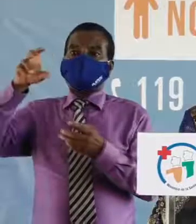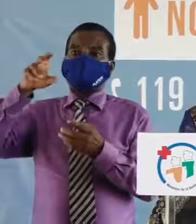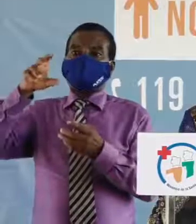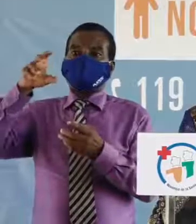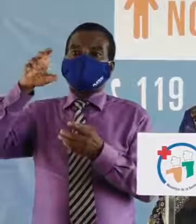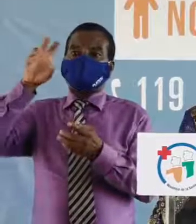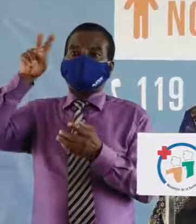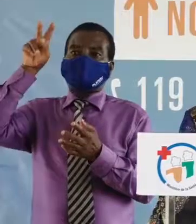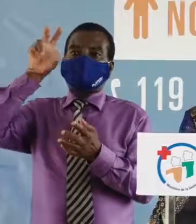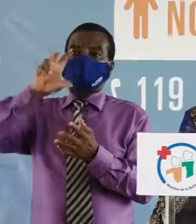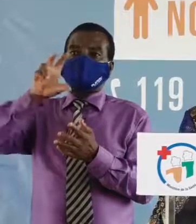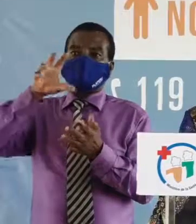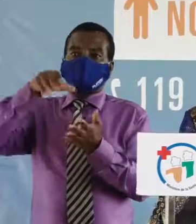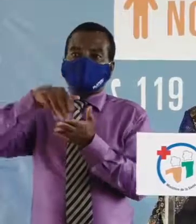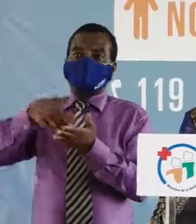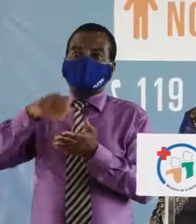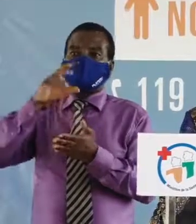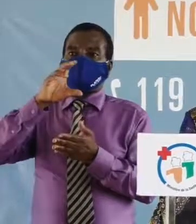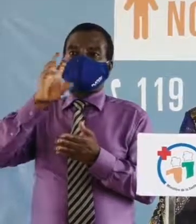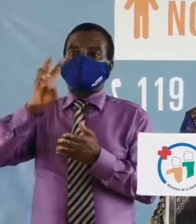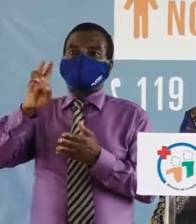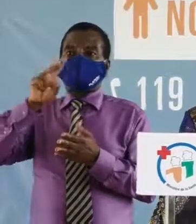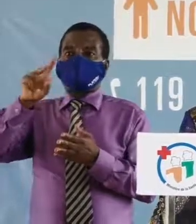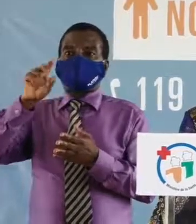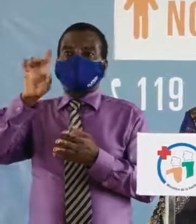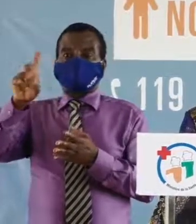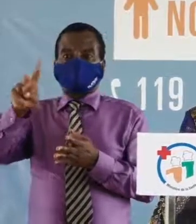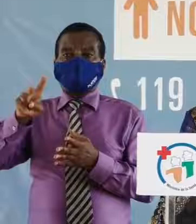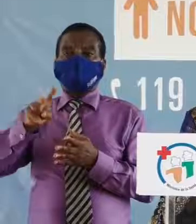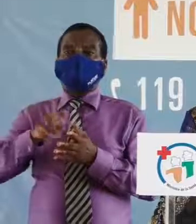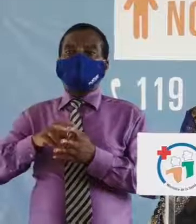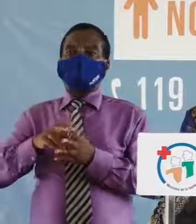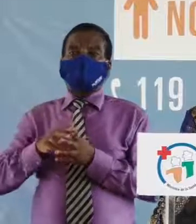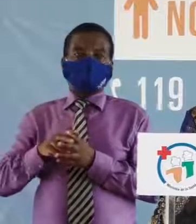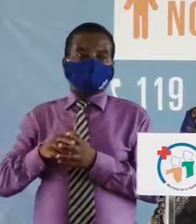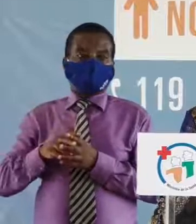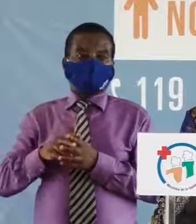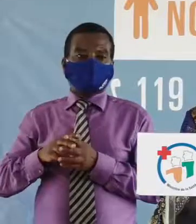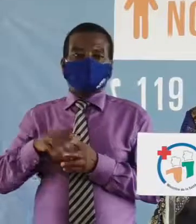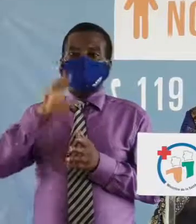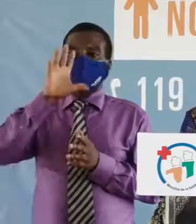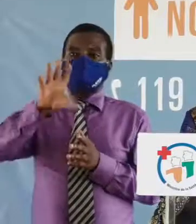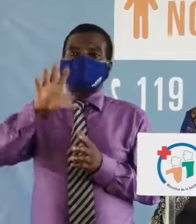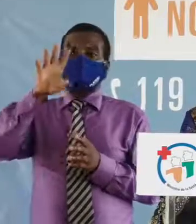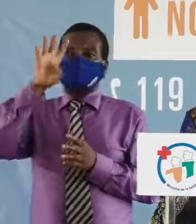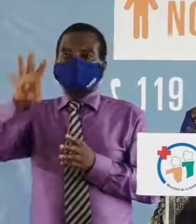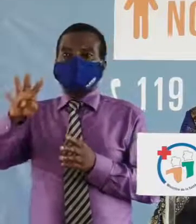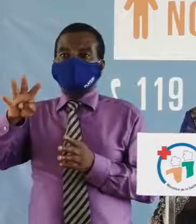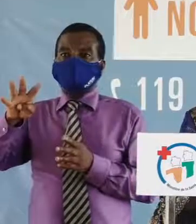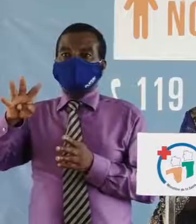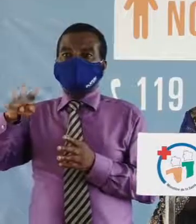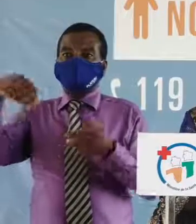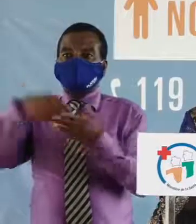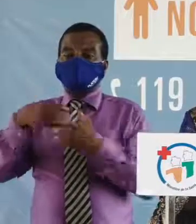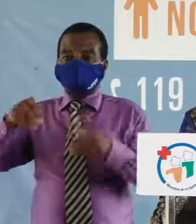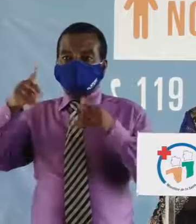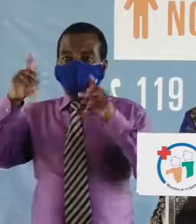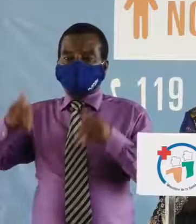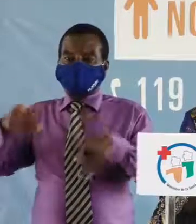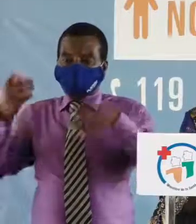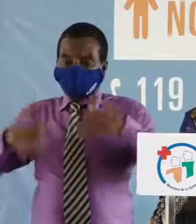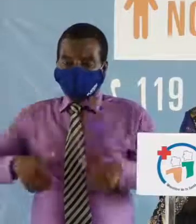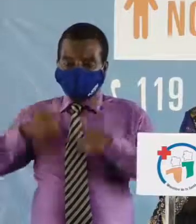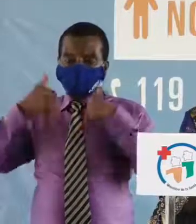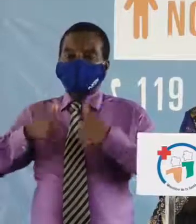sur 29 228 échantillons testés. 54 nouvelles guérisons de patients atteints de